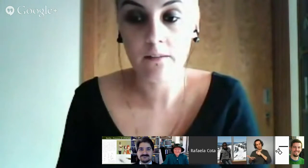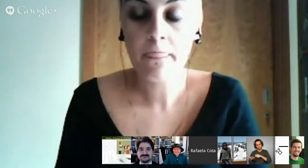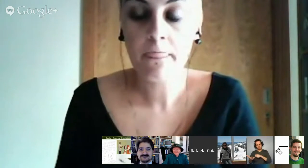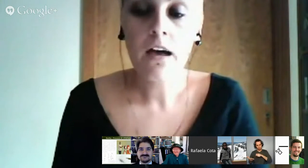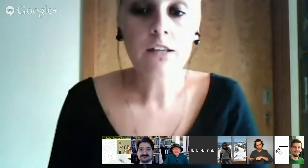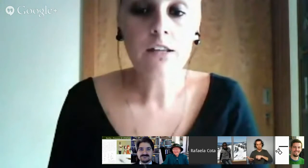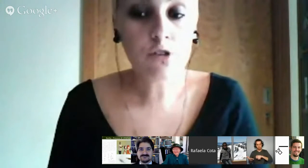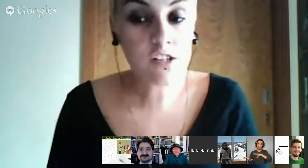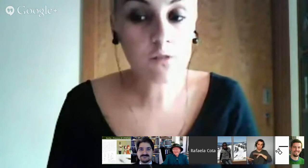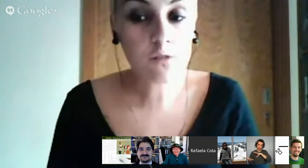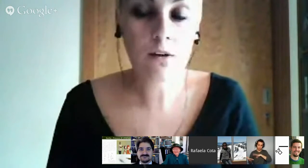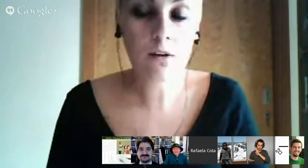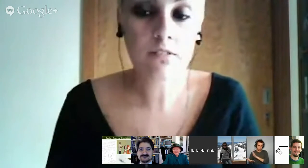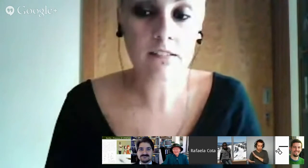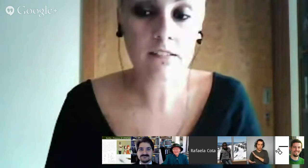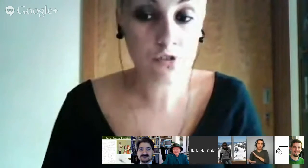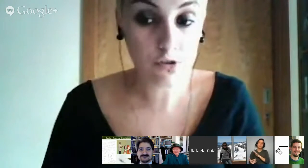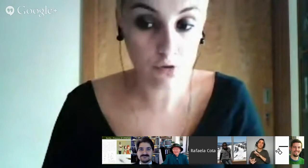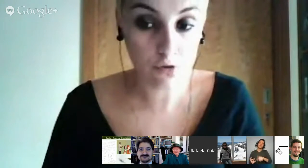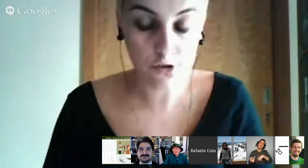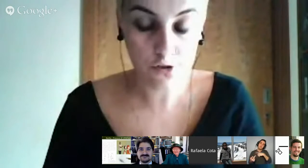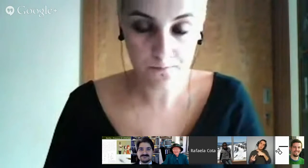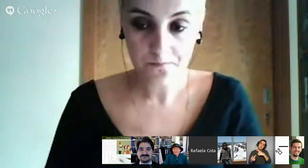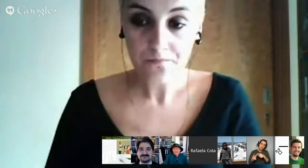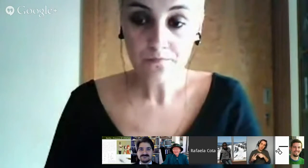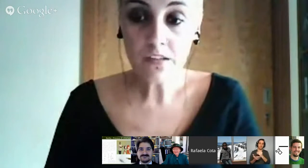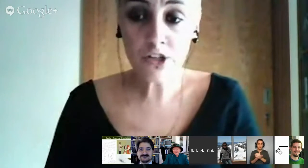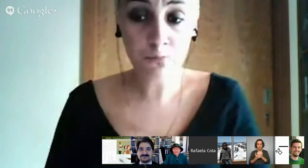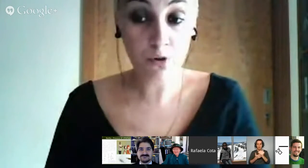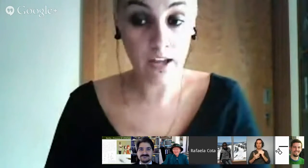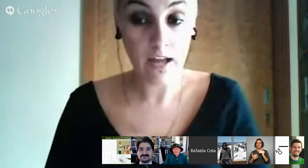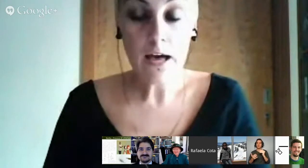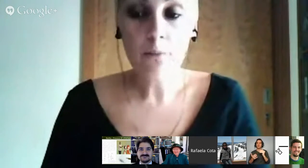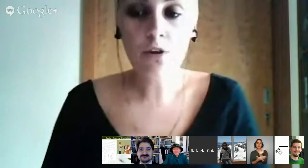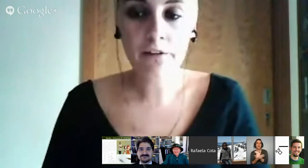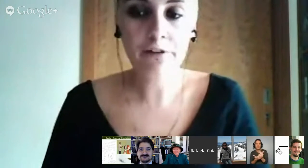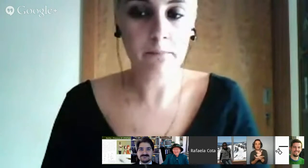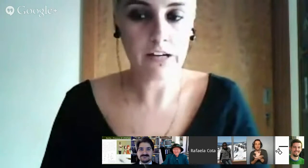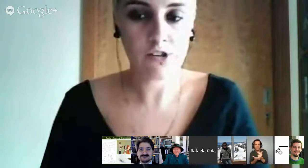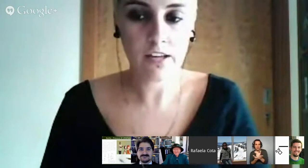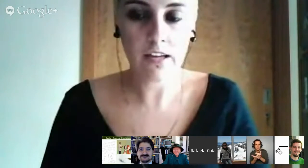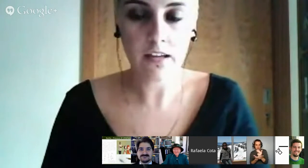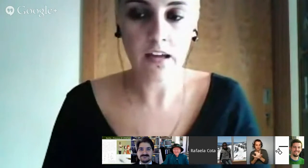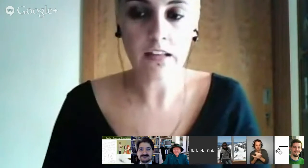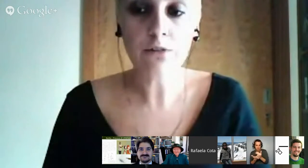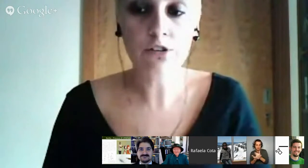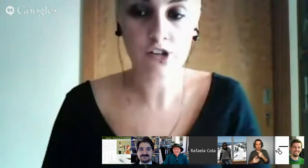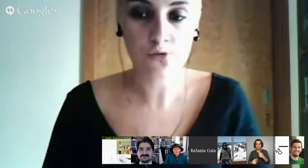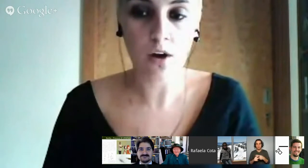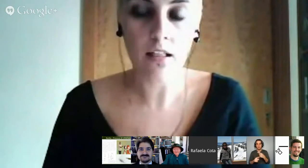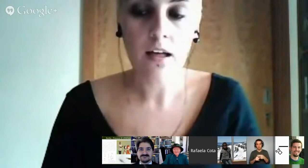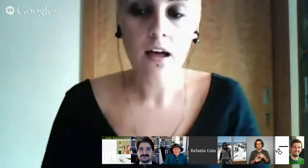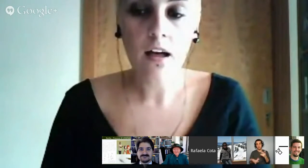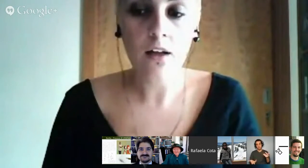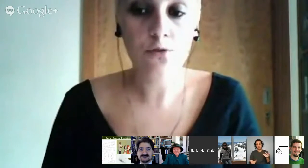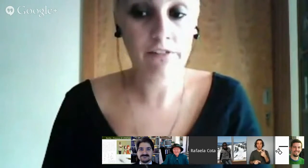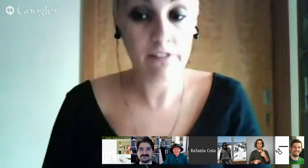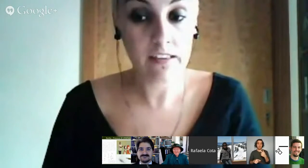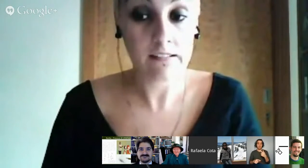si. Depois disso, passaram-se às ilustrações. Isto porquê? Porque a filmagem em língua gestual do DVD